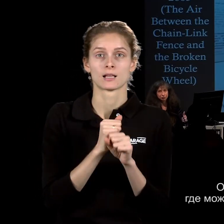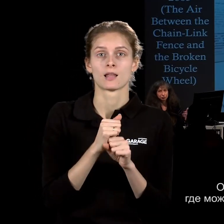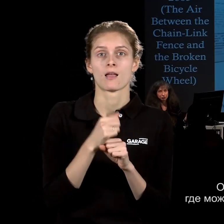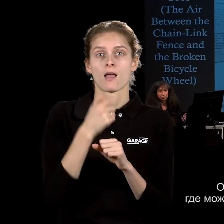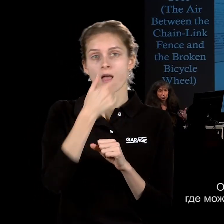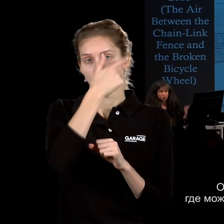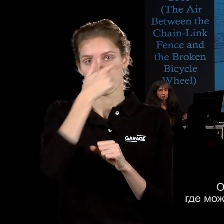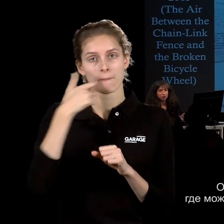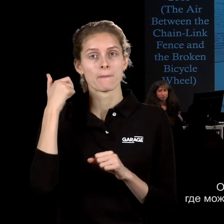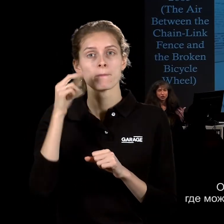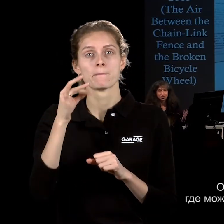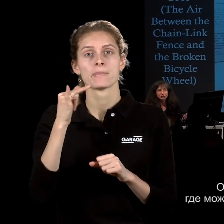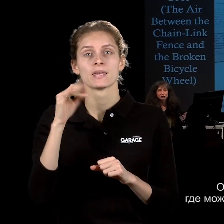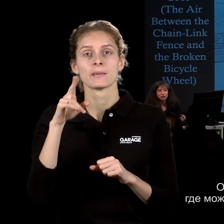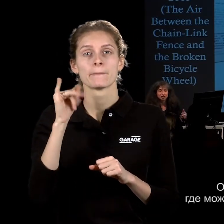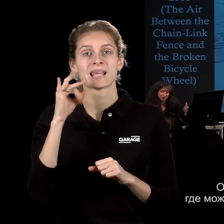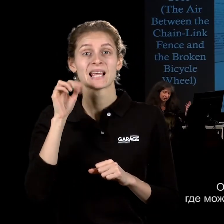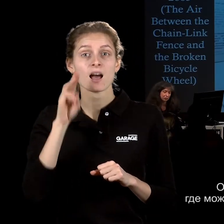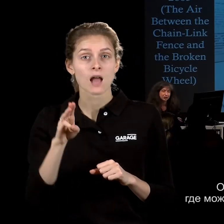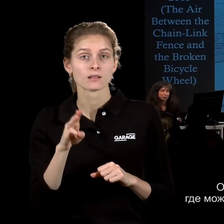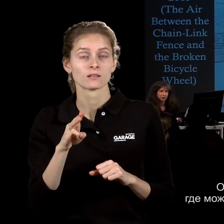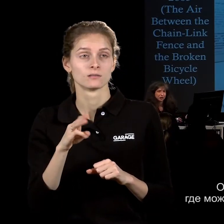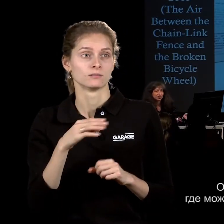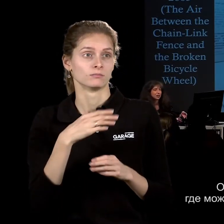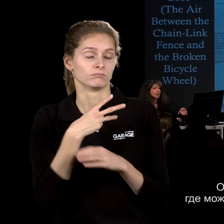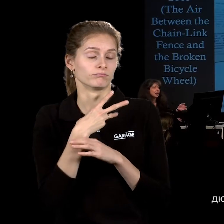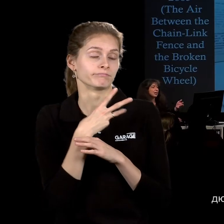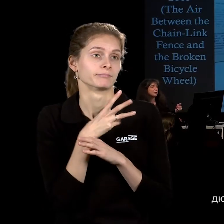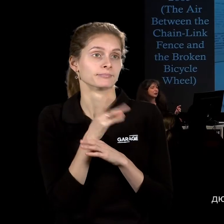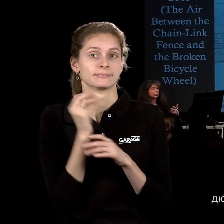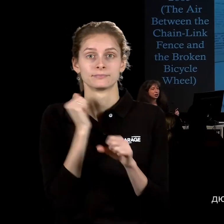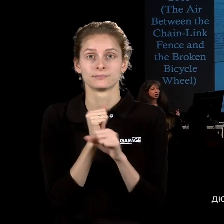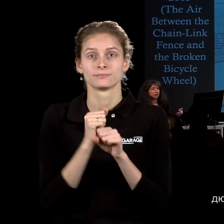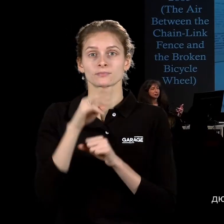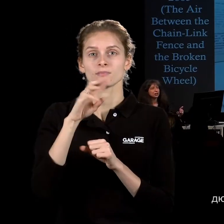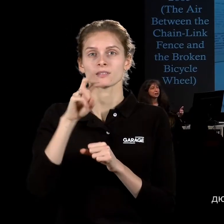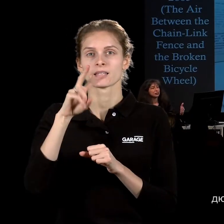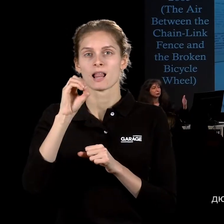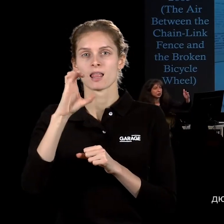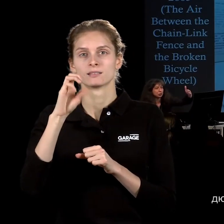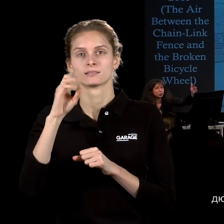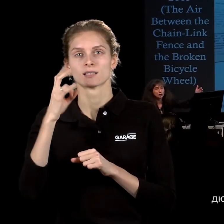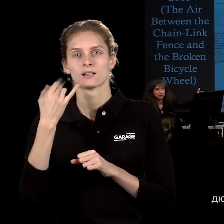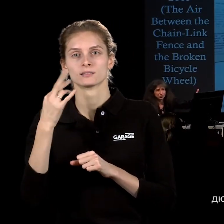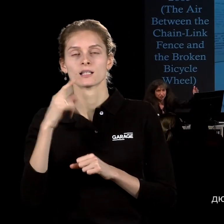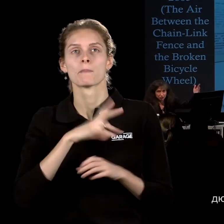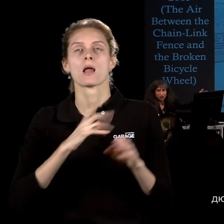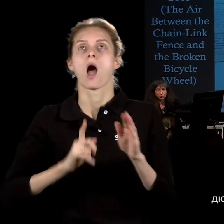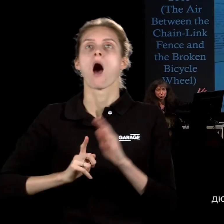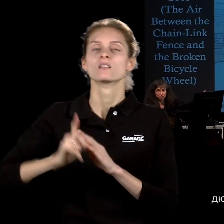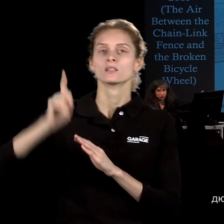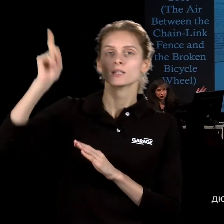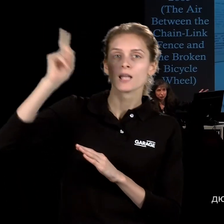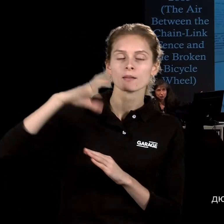можно было что-то транслировать, снимать и показывать, и при этом в качестве антенны, где были инструкции, как